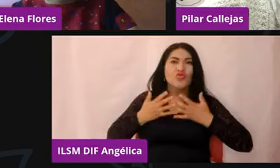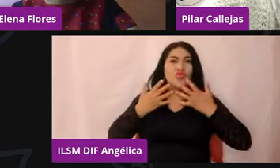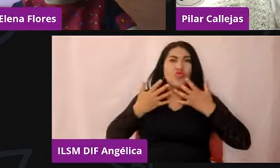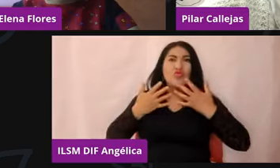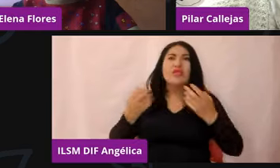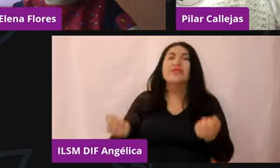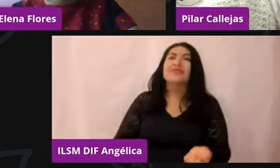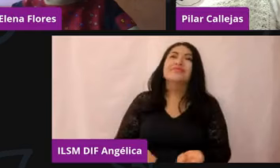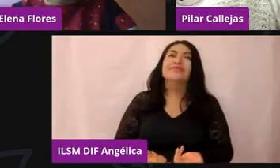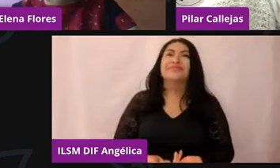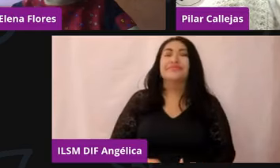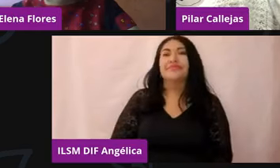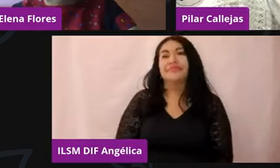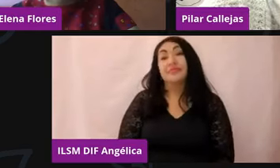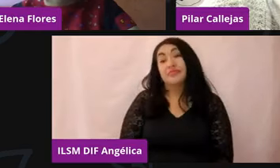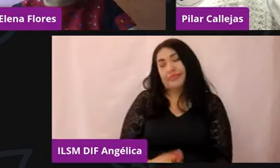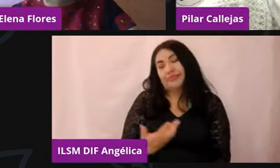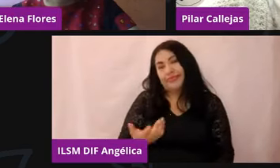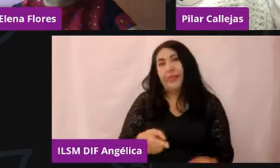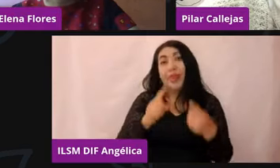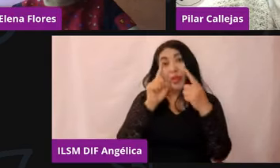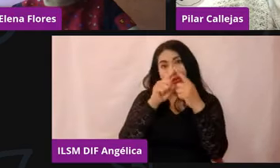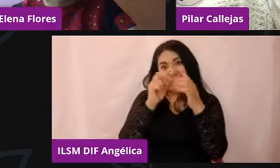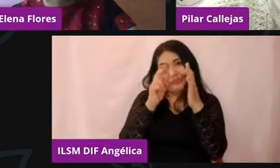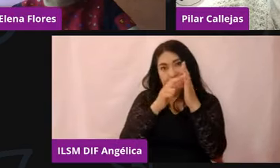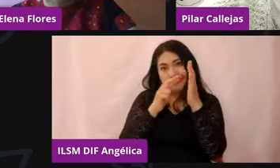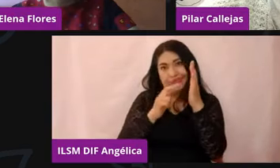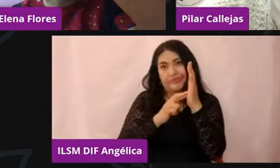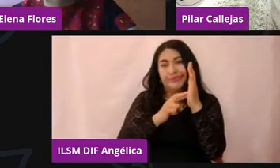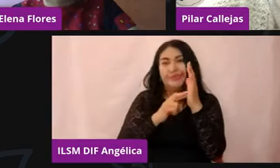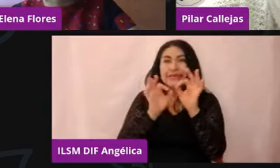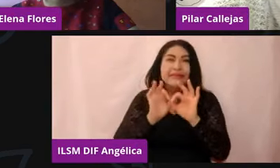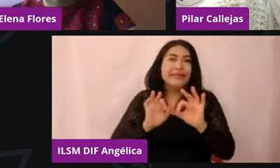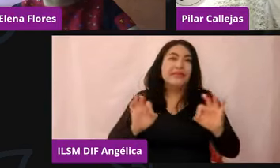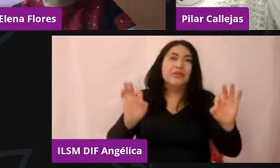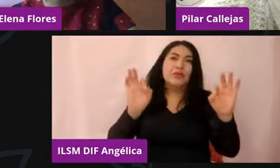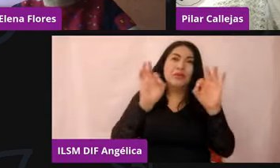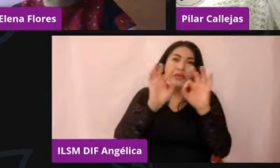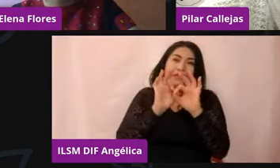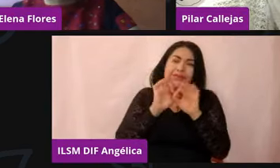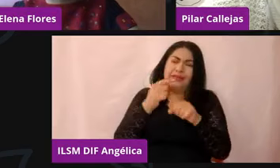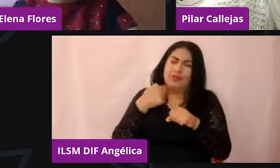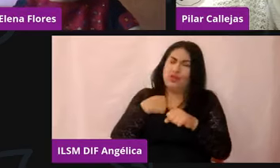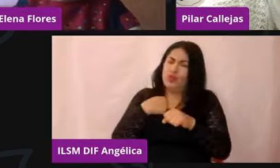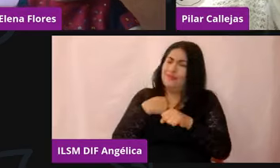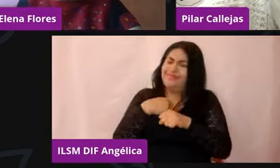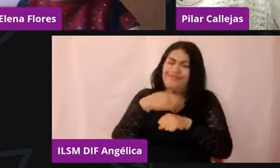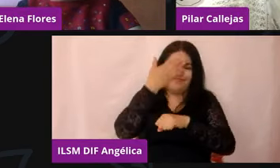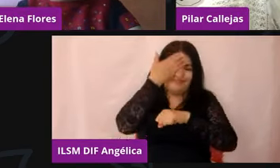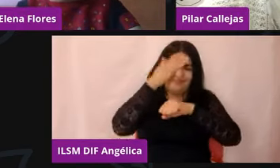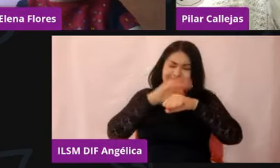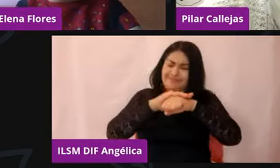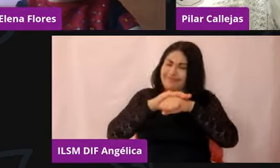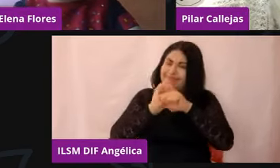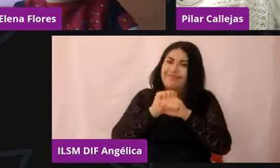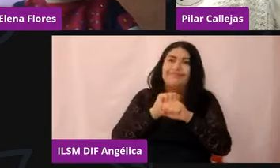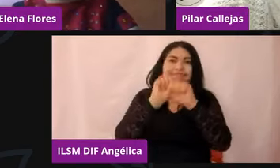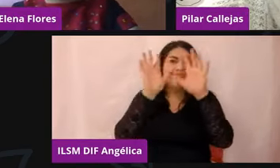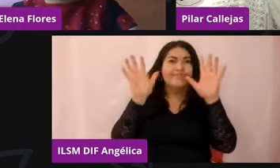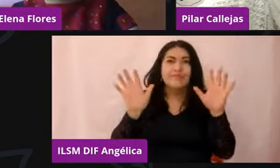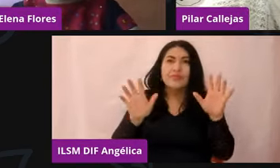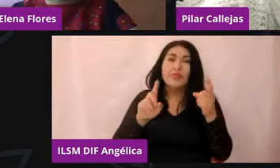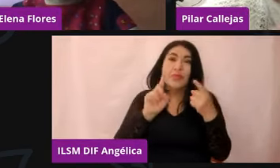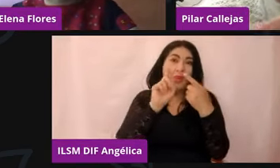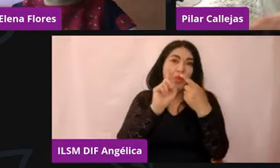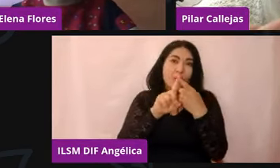Pues una de las reglas básicas que me quedan muy claras con mis maestros era una,